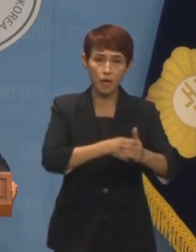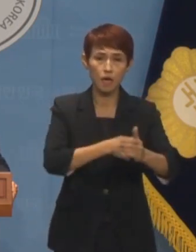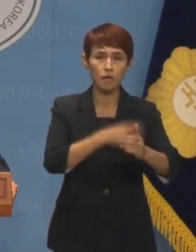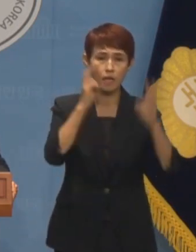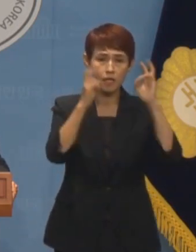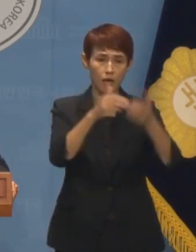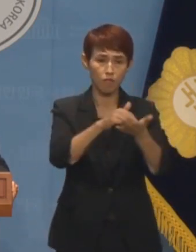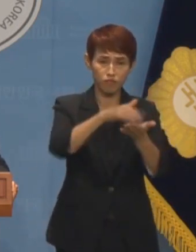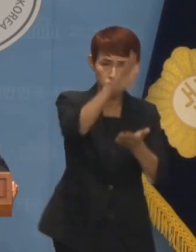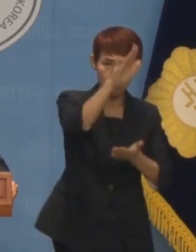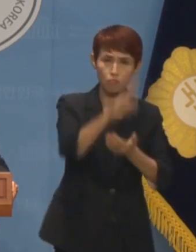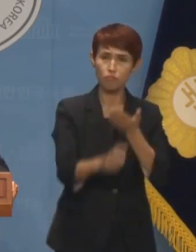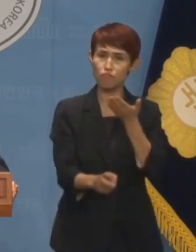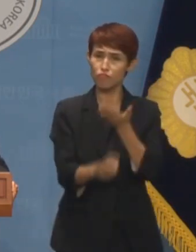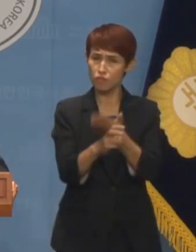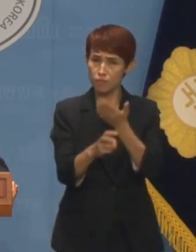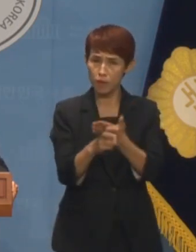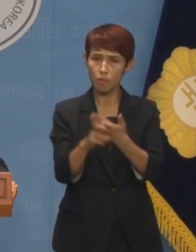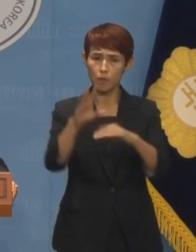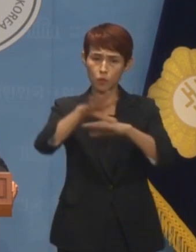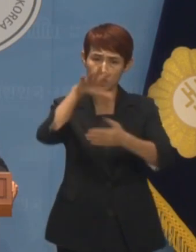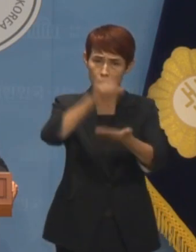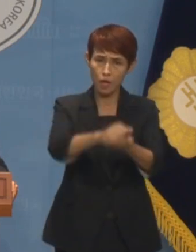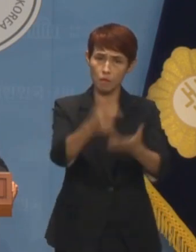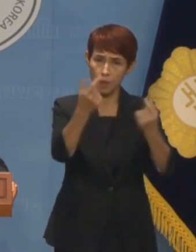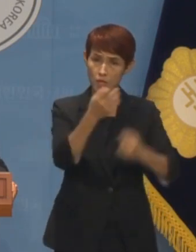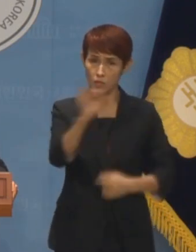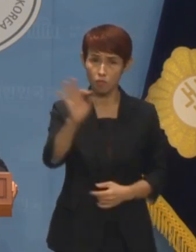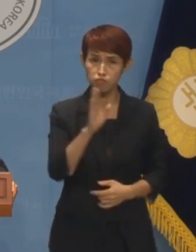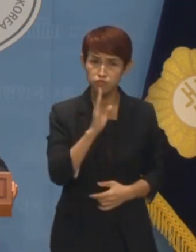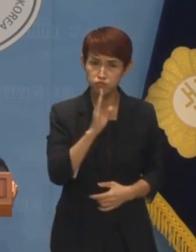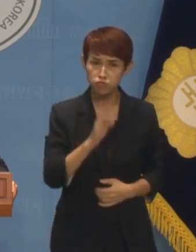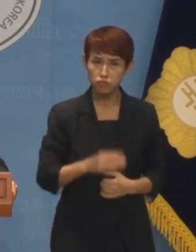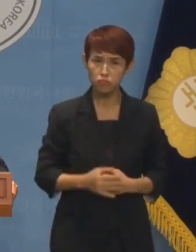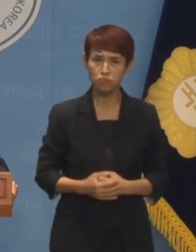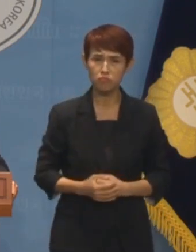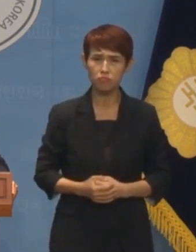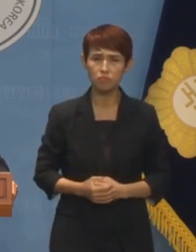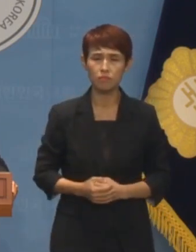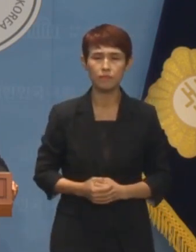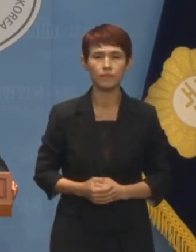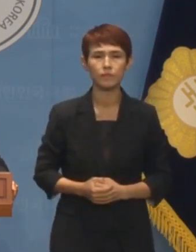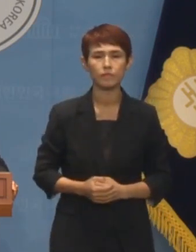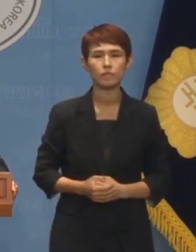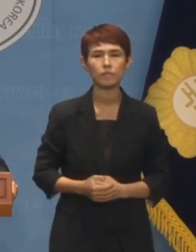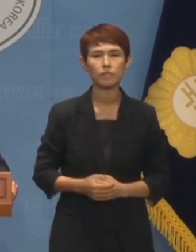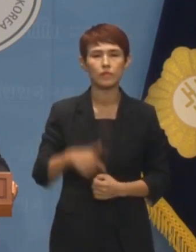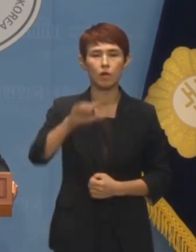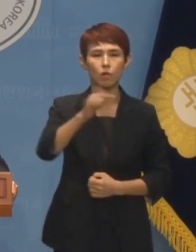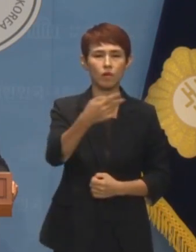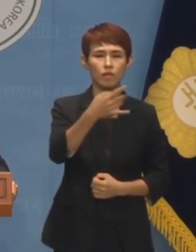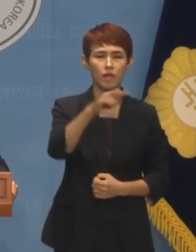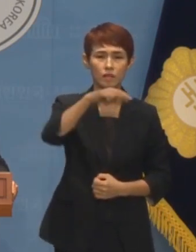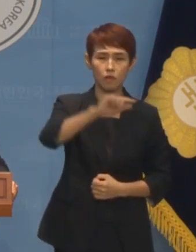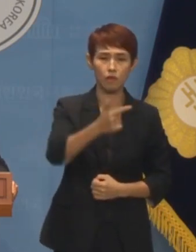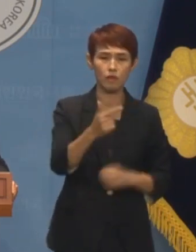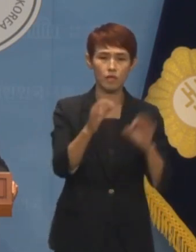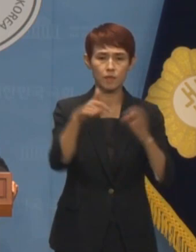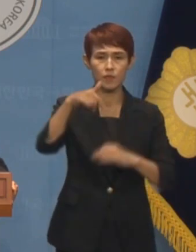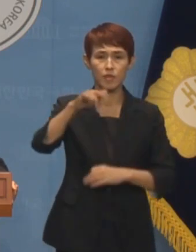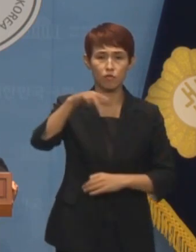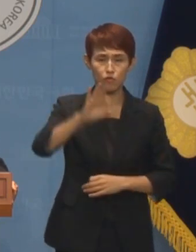불법적인 방송 장악이었음을 인정하는 겁니까? 권태선, 김기중,